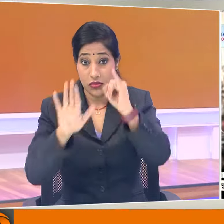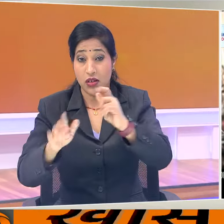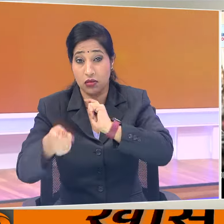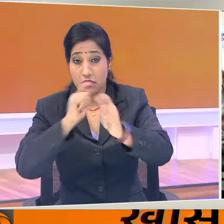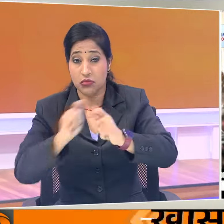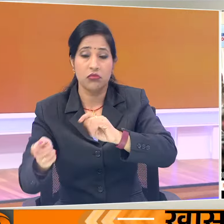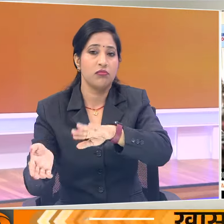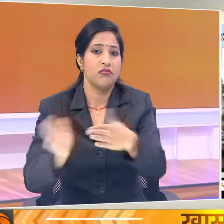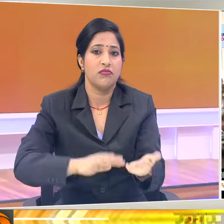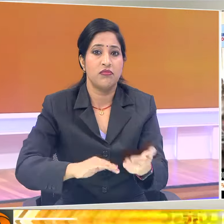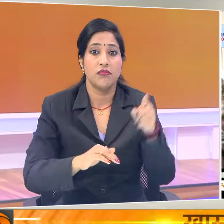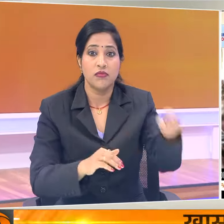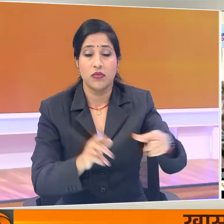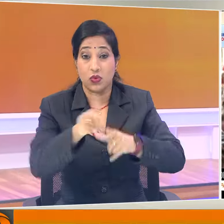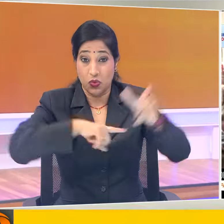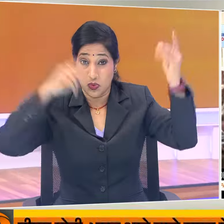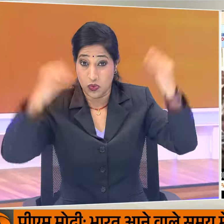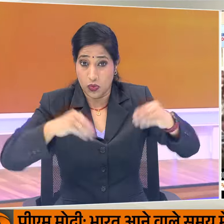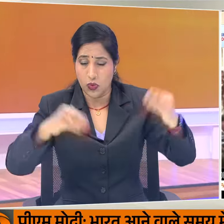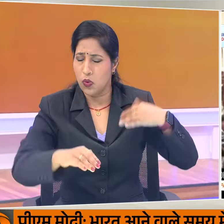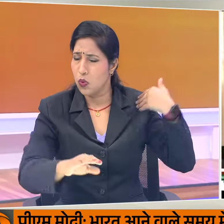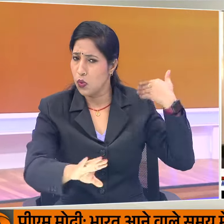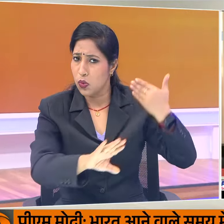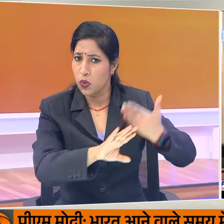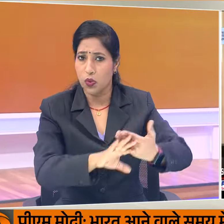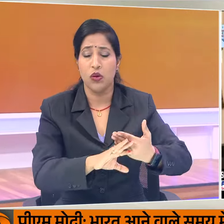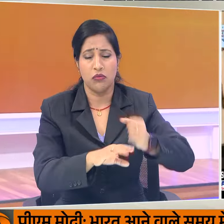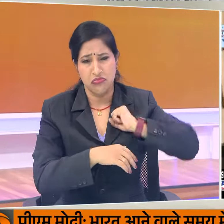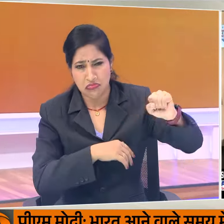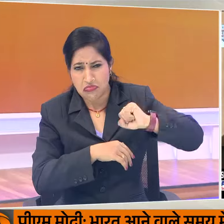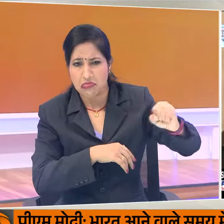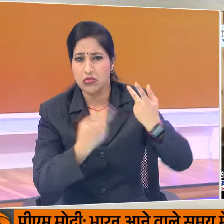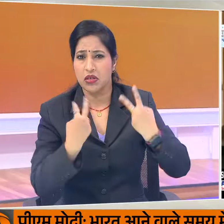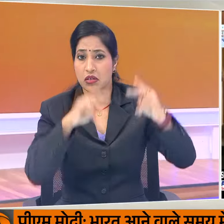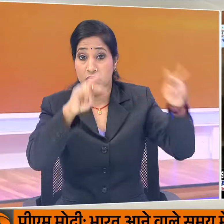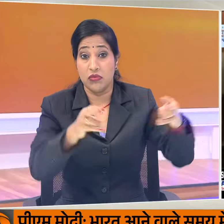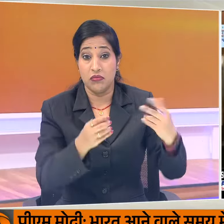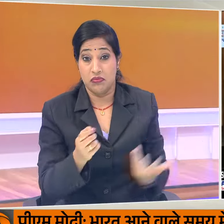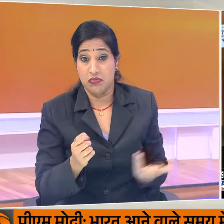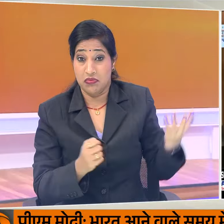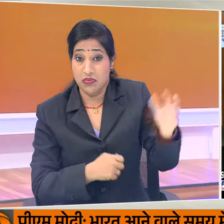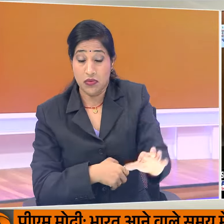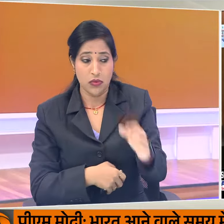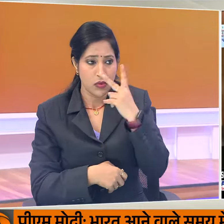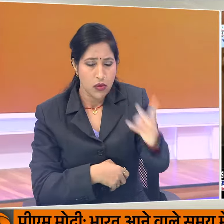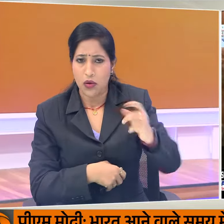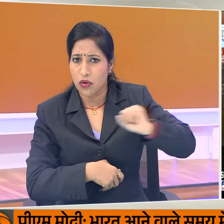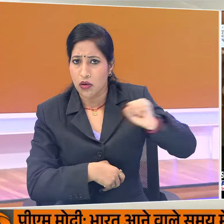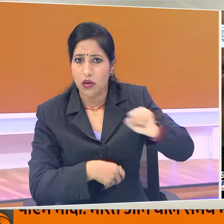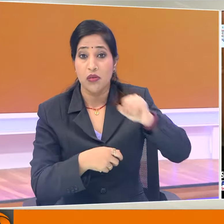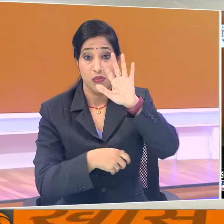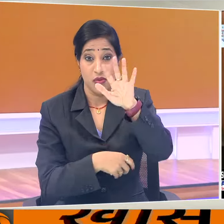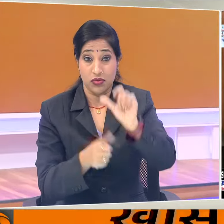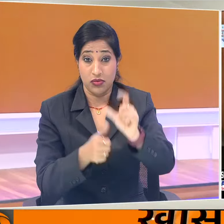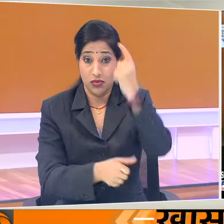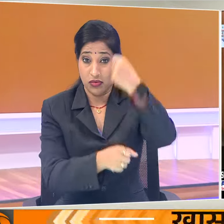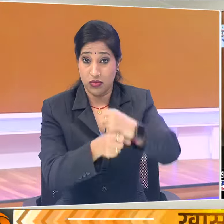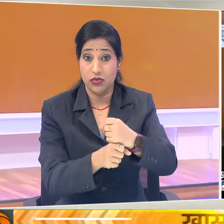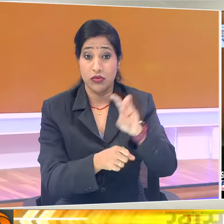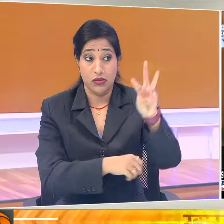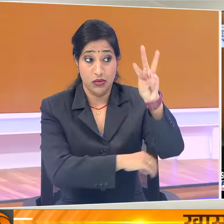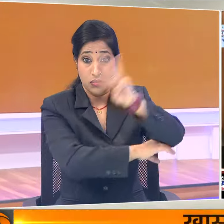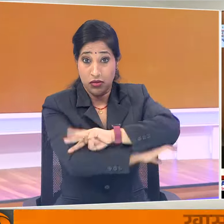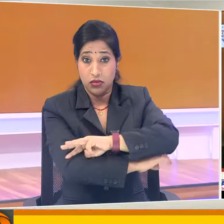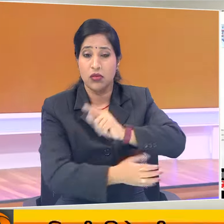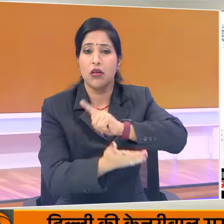शामिल हैं। वहाँ जुलाई से ही हिंसा जारी है। बांगलादेश में हिंसा को देखते हुए पाच अगस्त से तीन दिन